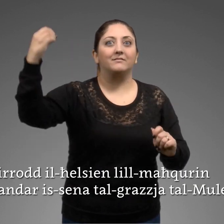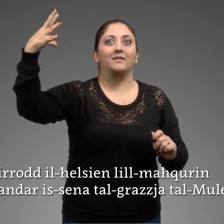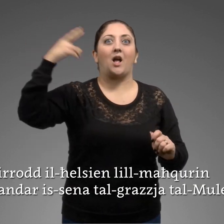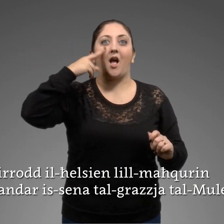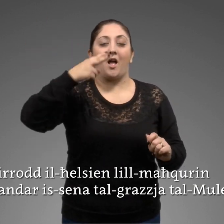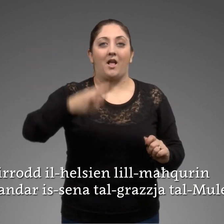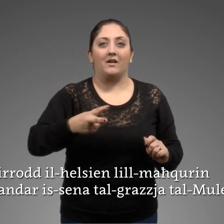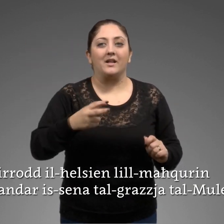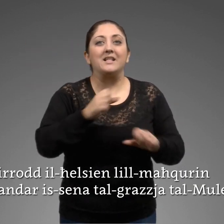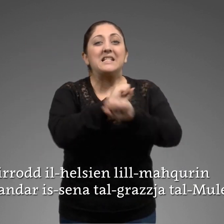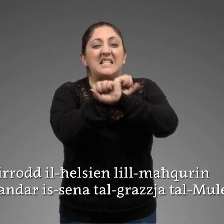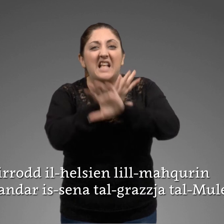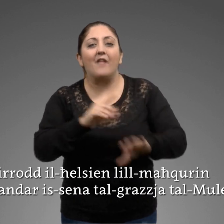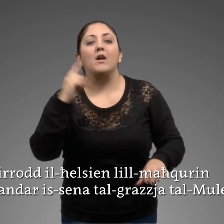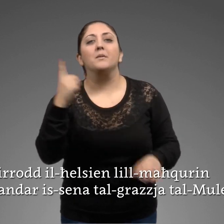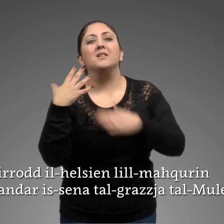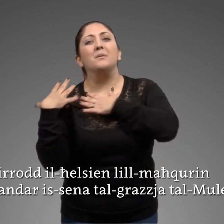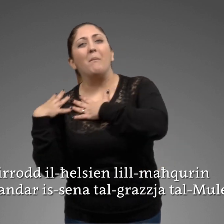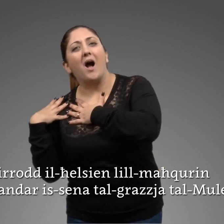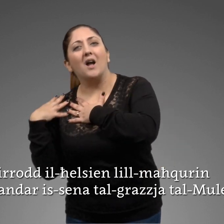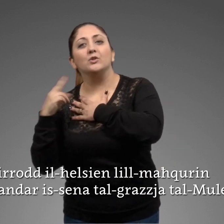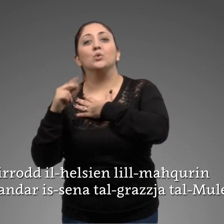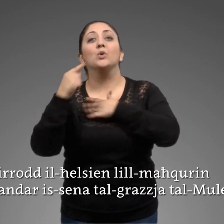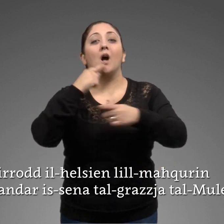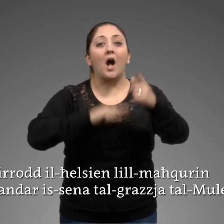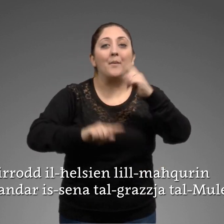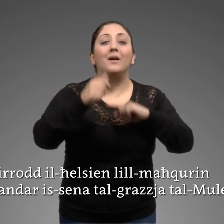-maħurin u-nxandar l-senata graħċja ta'l-mulej